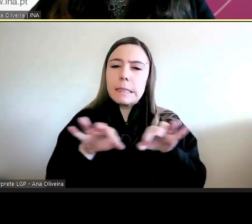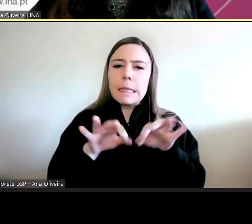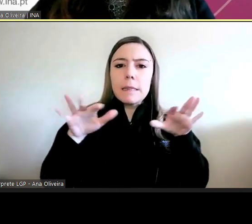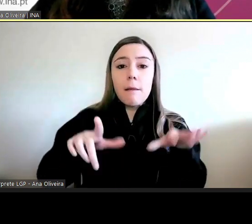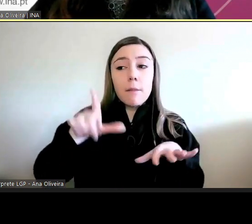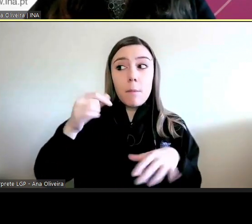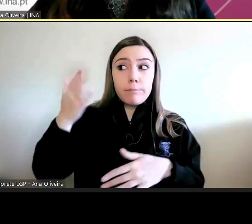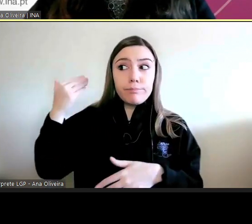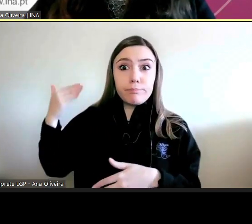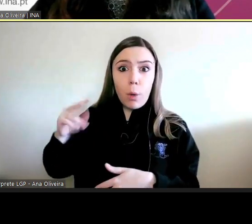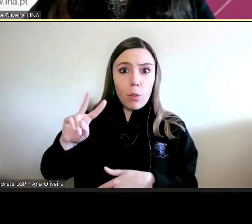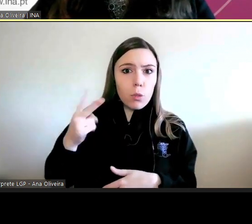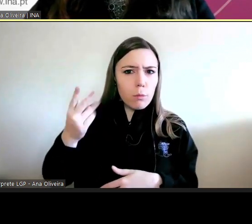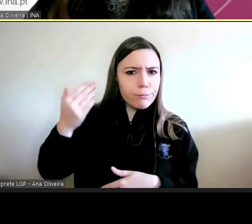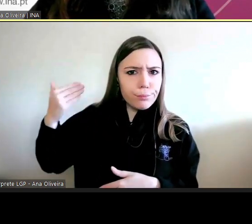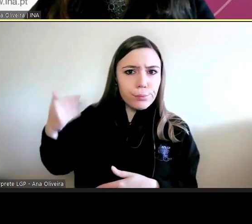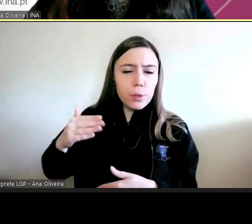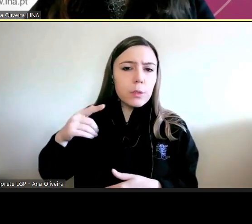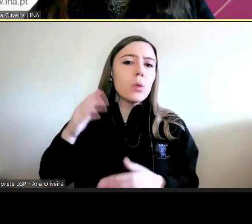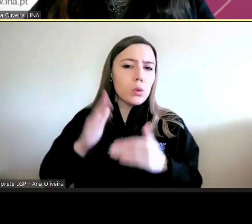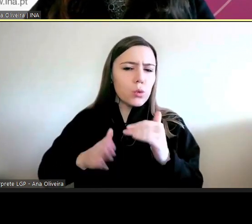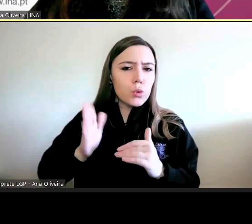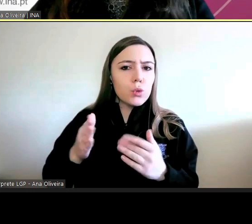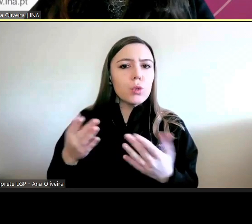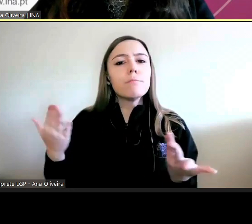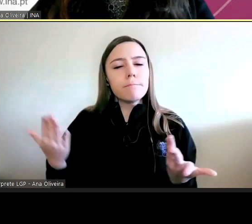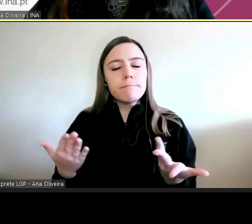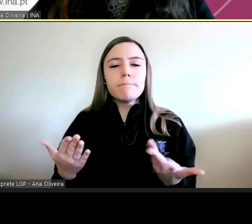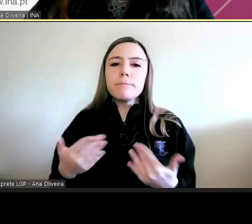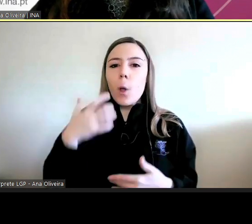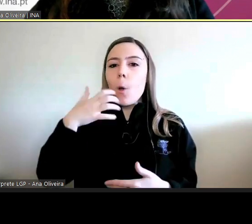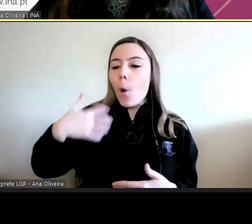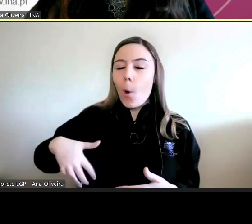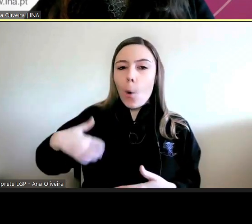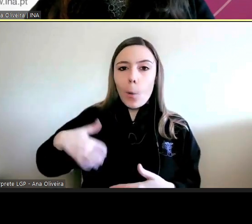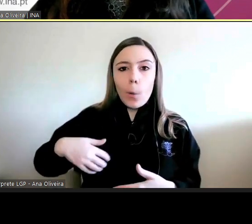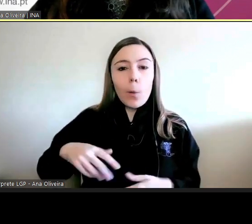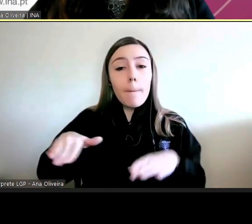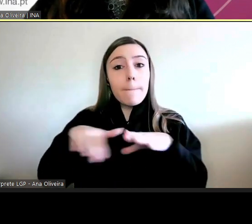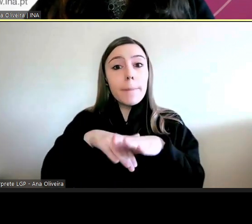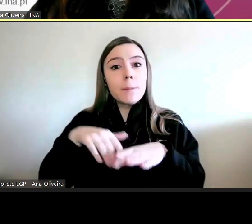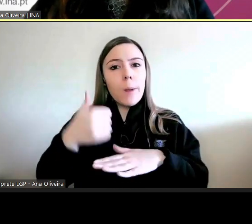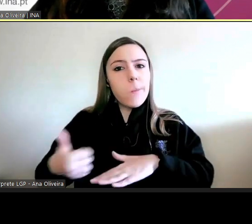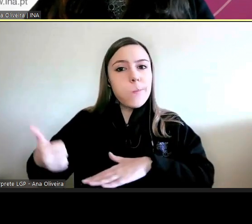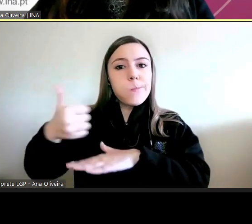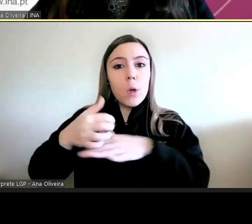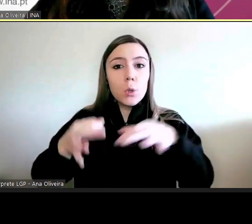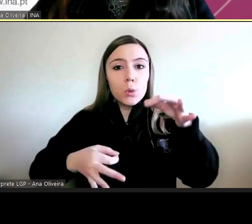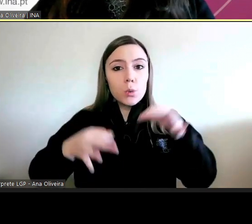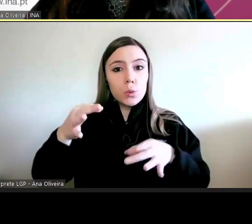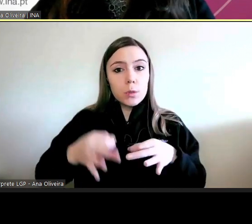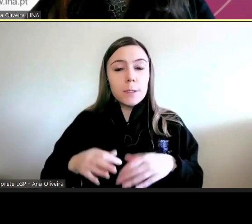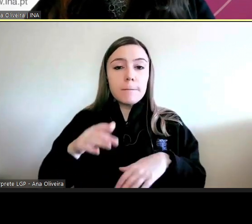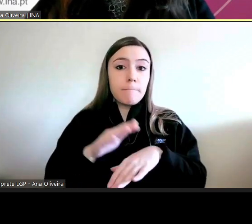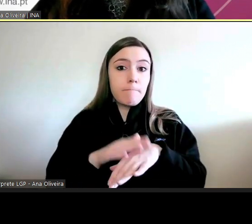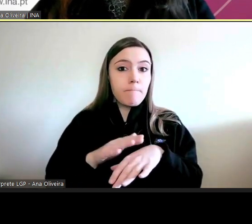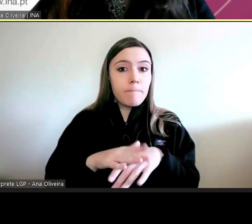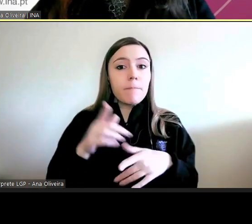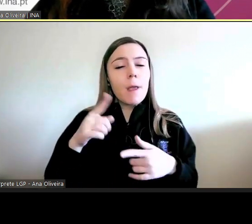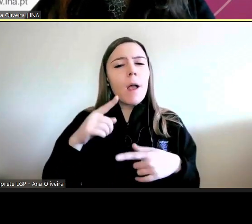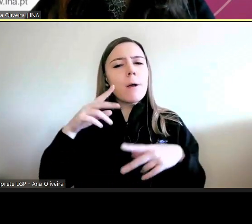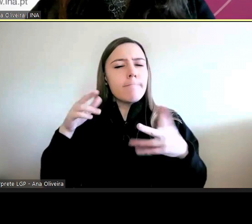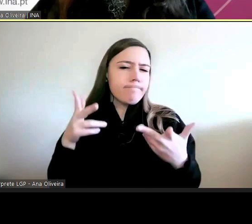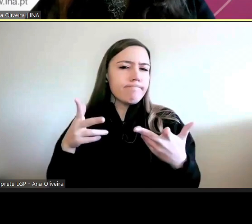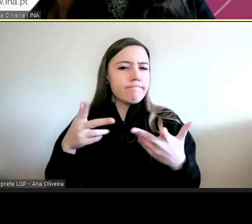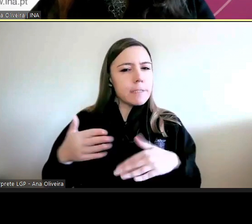indições, temos a honra de poder contar com a participação da Provedoria de Justiça, desta feita através da Profetora de Justiça